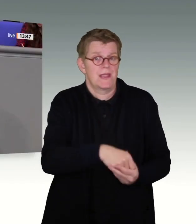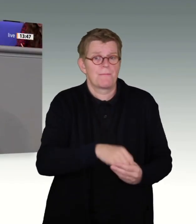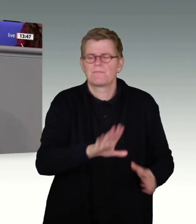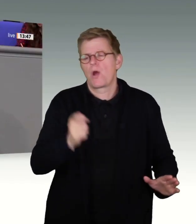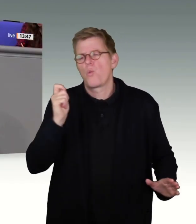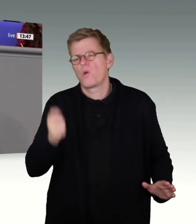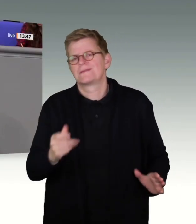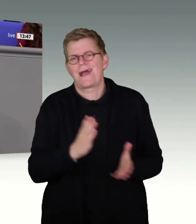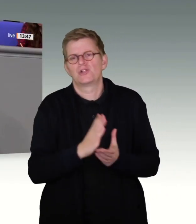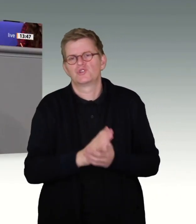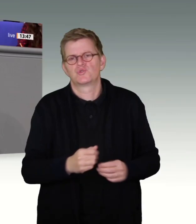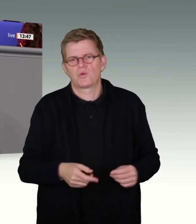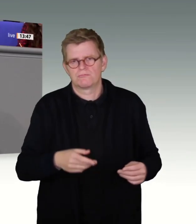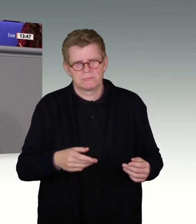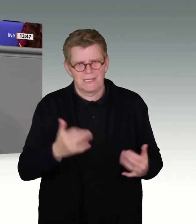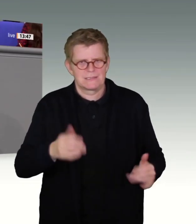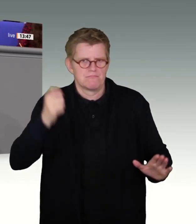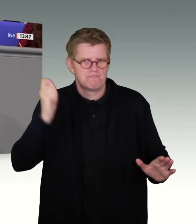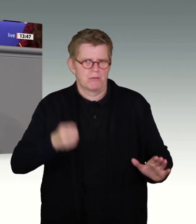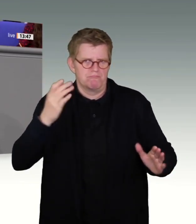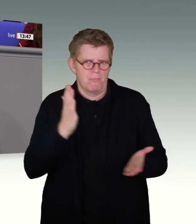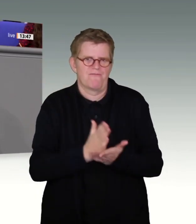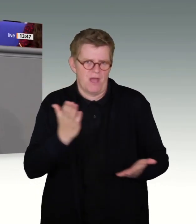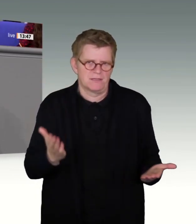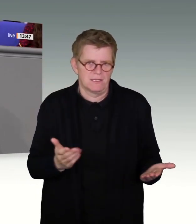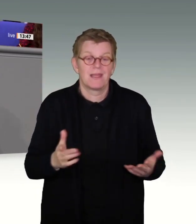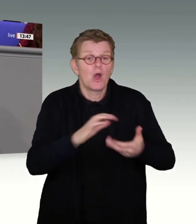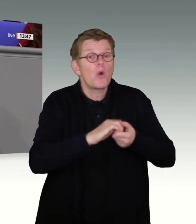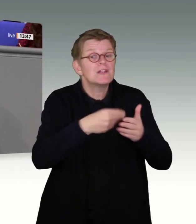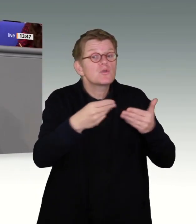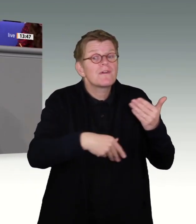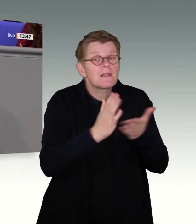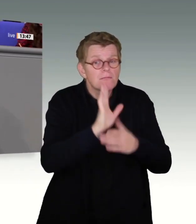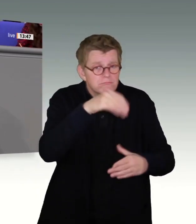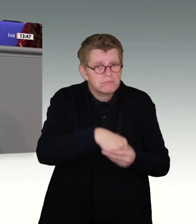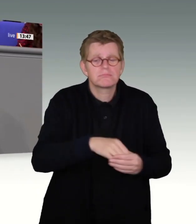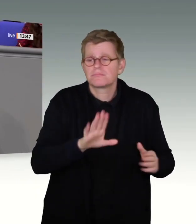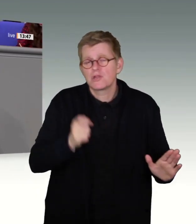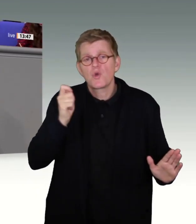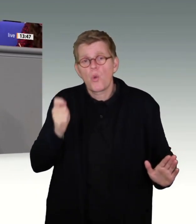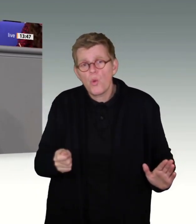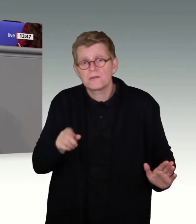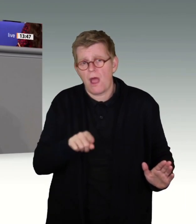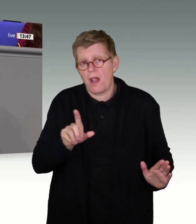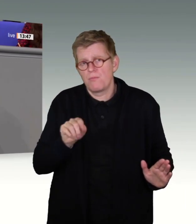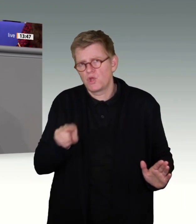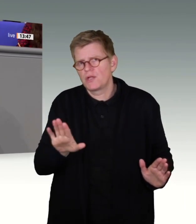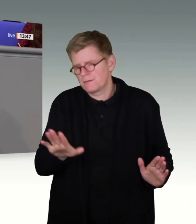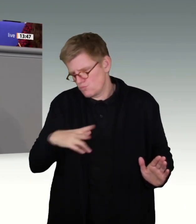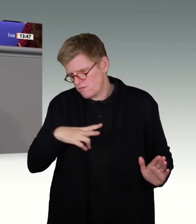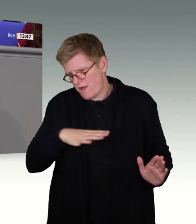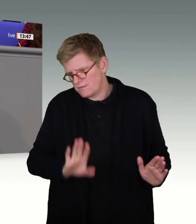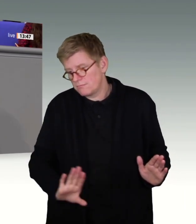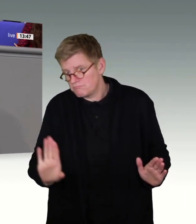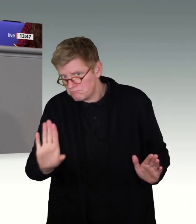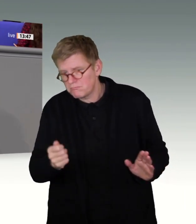Urteil gesprochen. Und wir haben in unserem Koalitionsvertrag auch ausdrücklich festgestellt, dass dieses Urteil unser Anlass sein wird, wenn wir